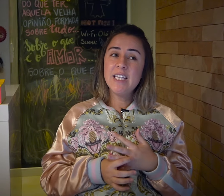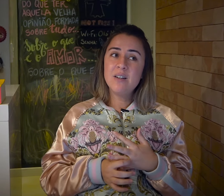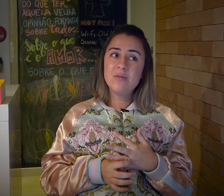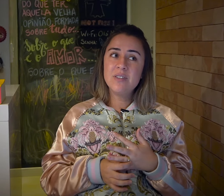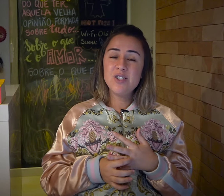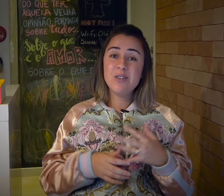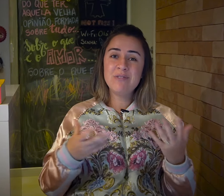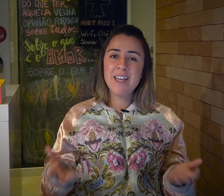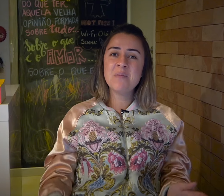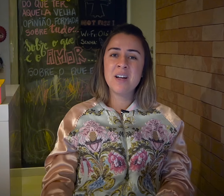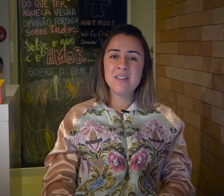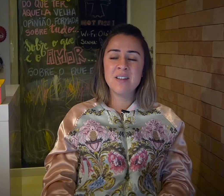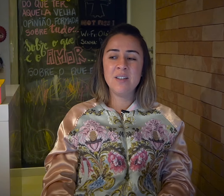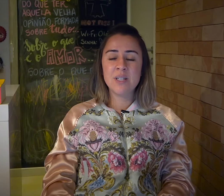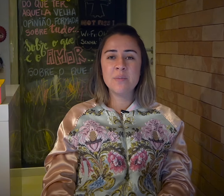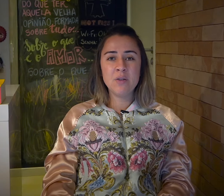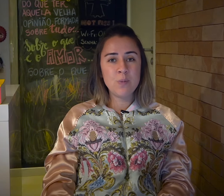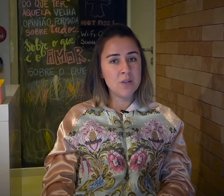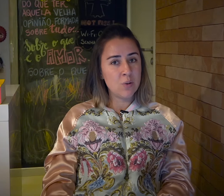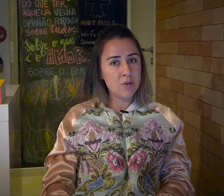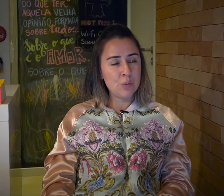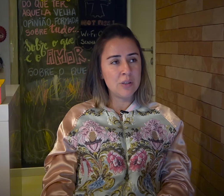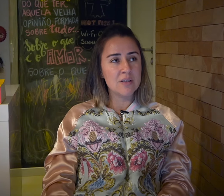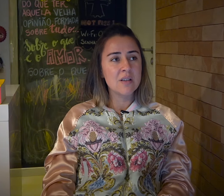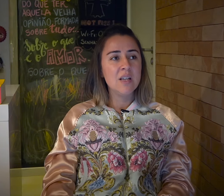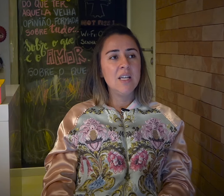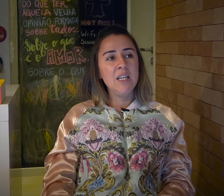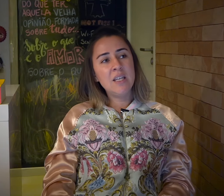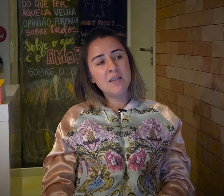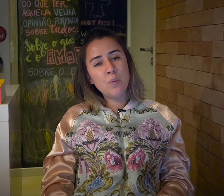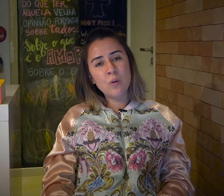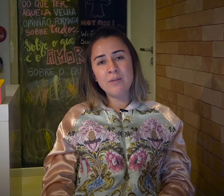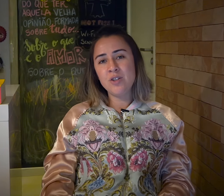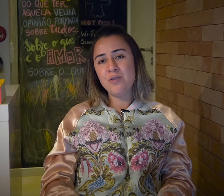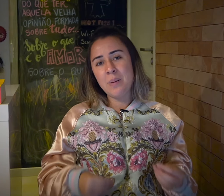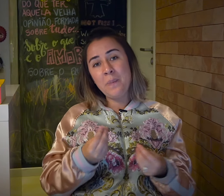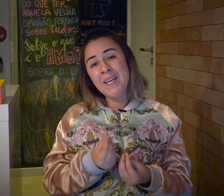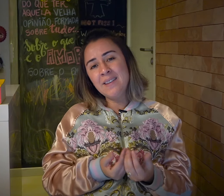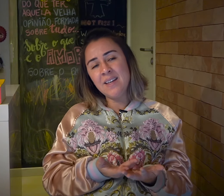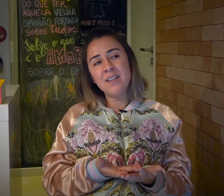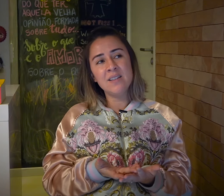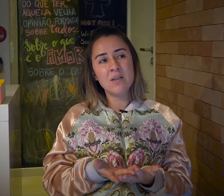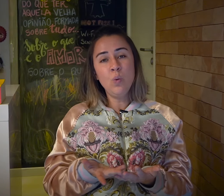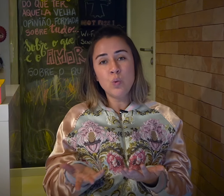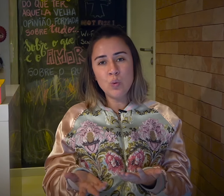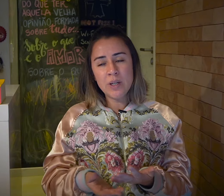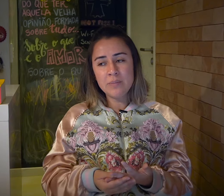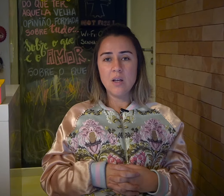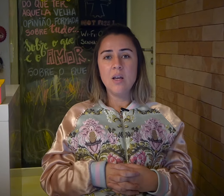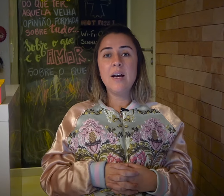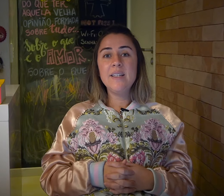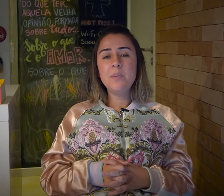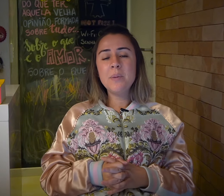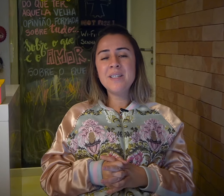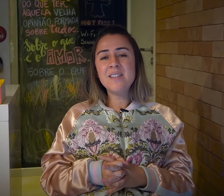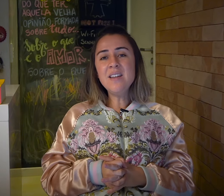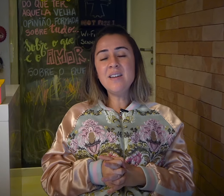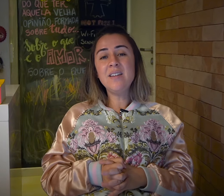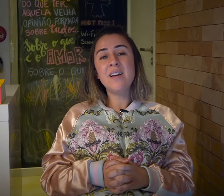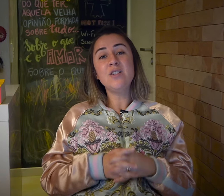a gente não tenha mais o nascimento de pessoas surdas. E que se por um lado a gente vai perder aí essa cultura, ainda permaneceria aí a